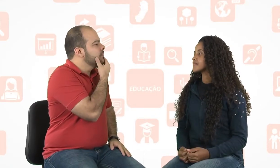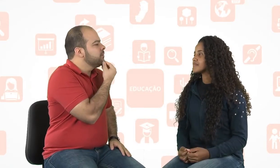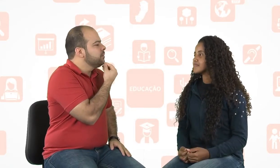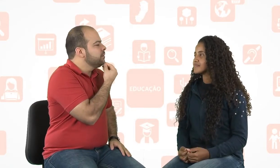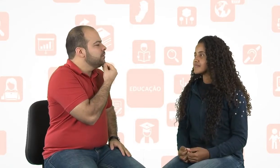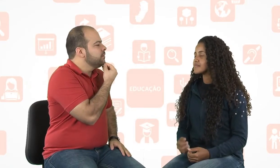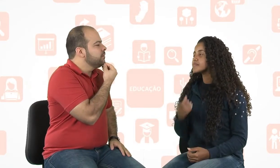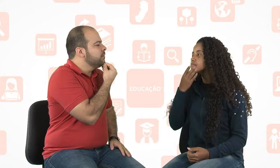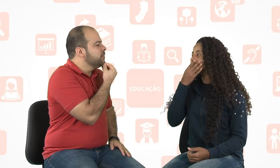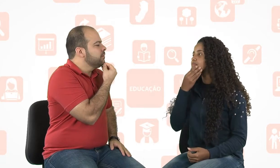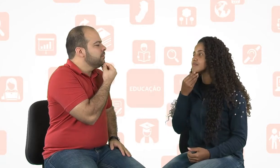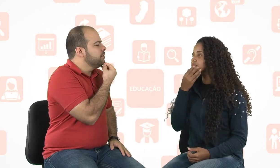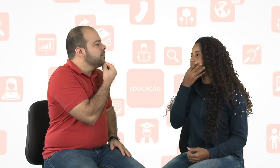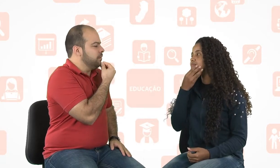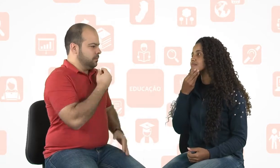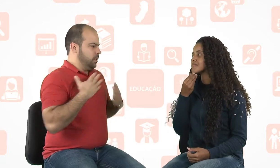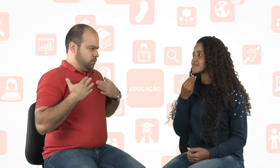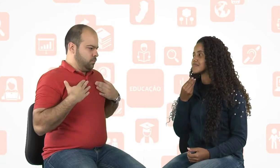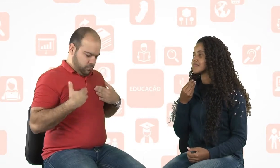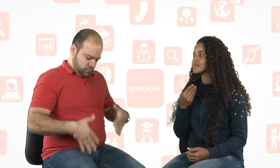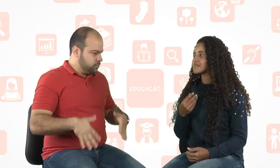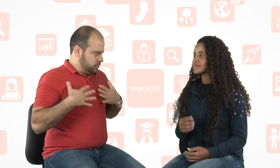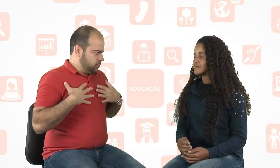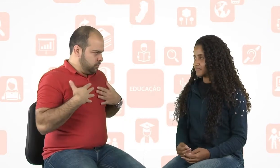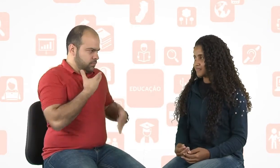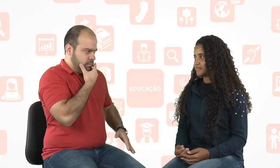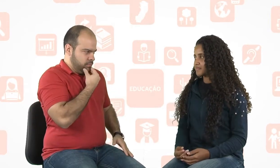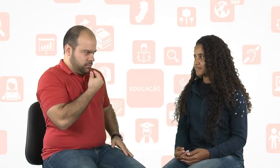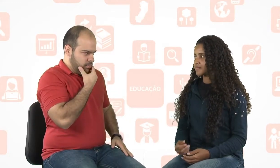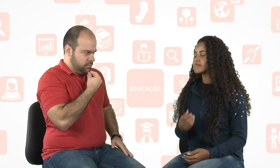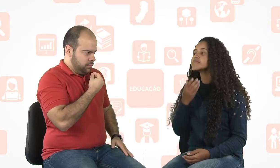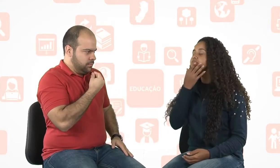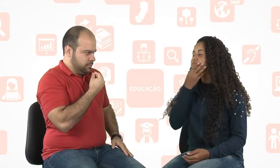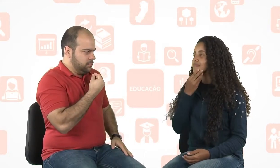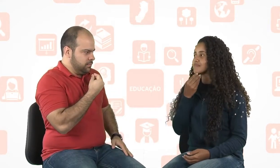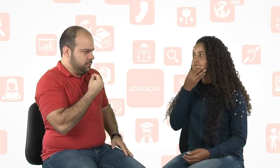Homem. Eu, eu sou homem. Homem.